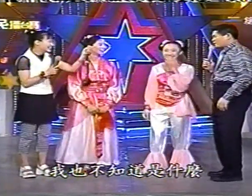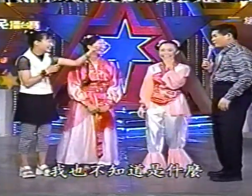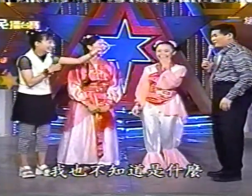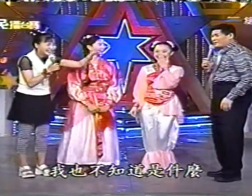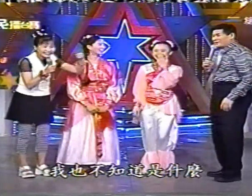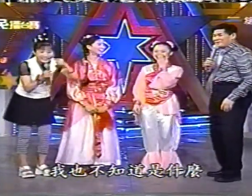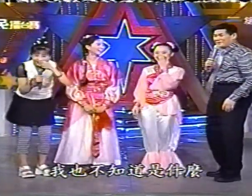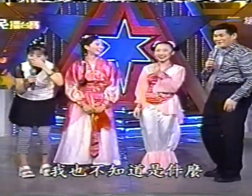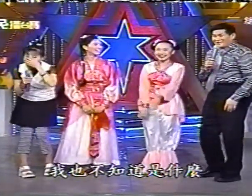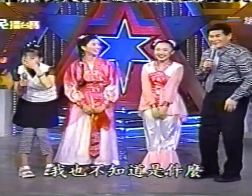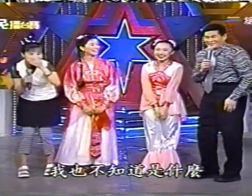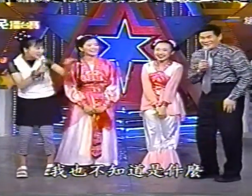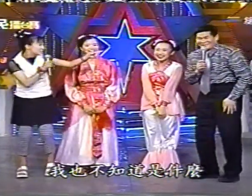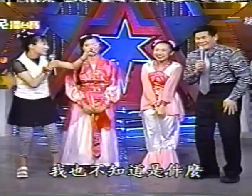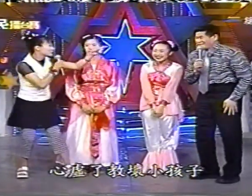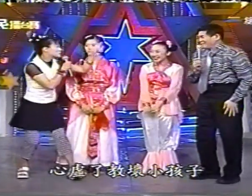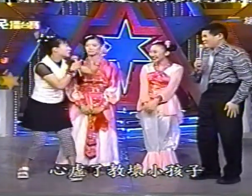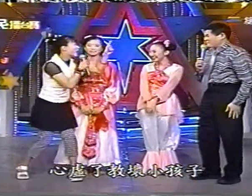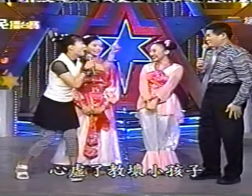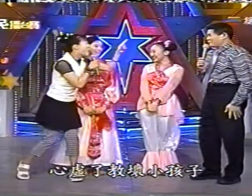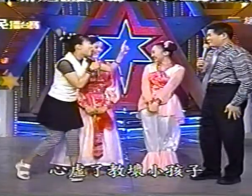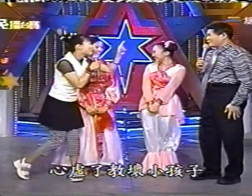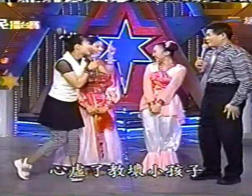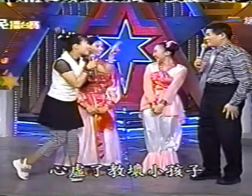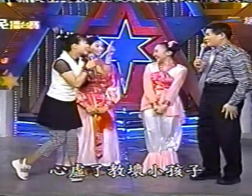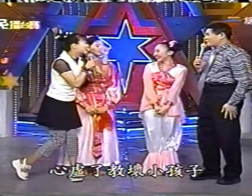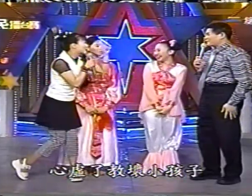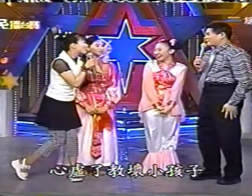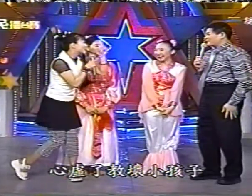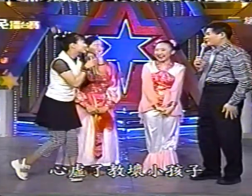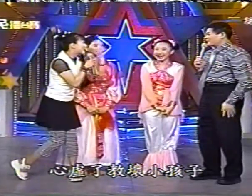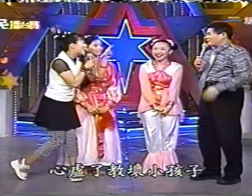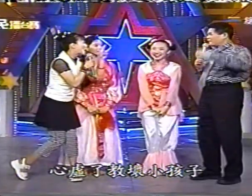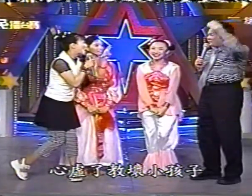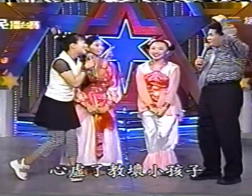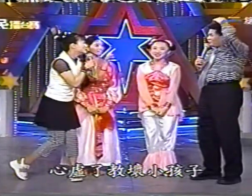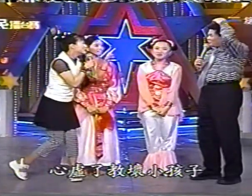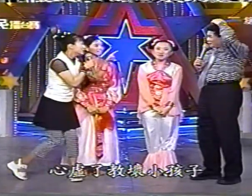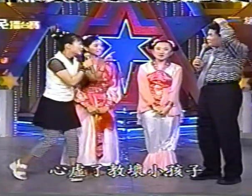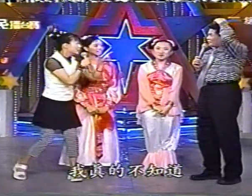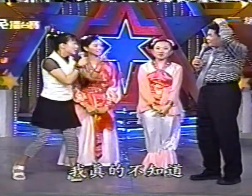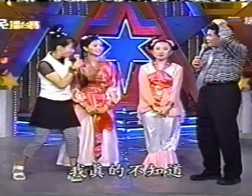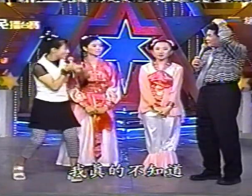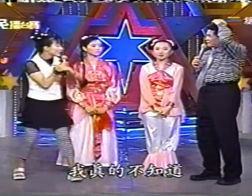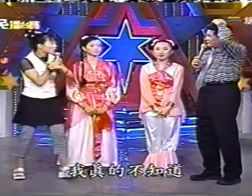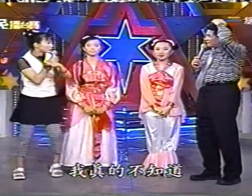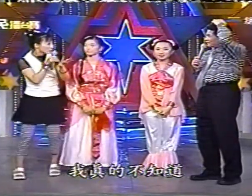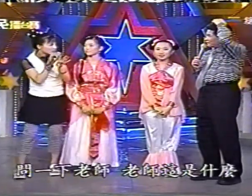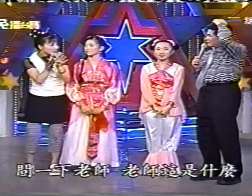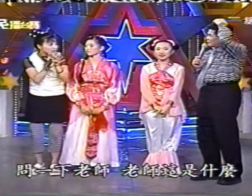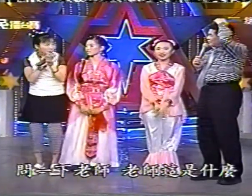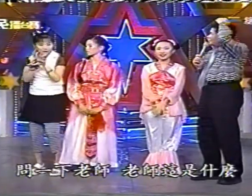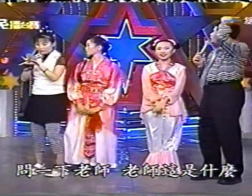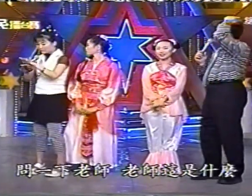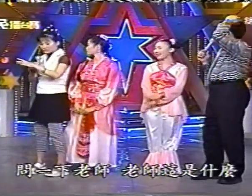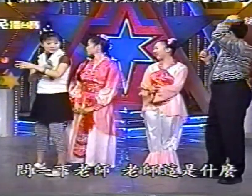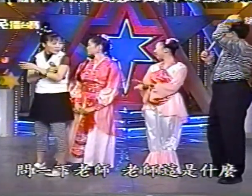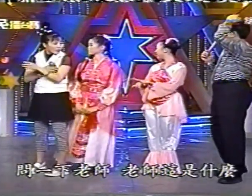是什麼心虛了齁教孩子大小我真的不知道問一下老師老師這是什麼老師